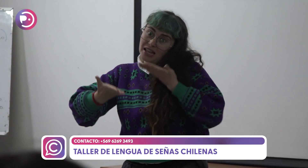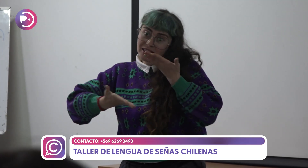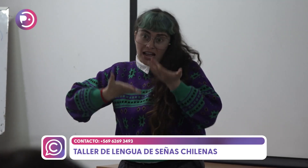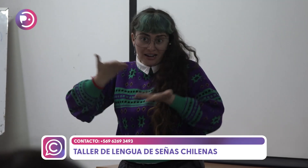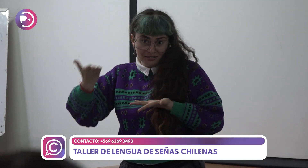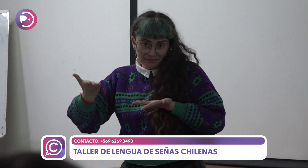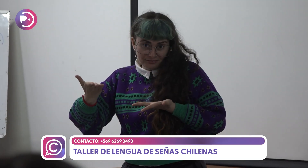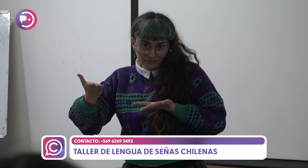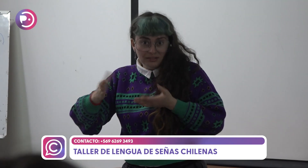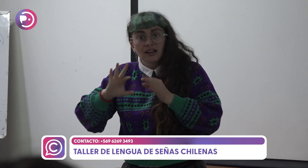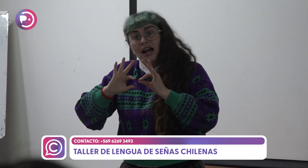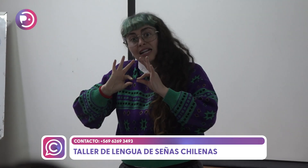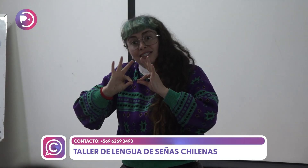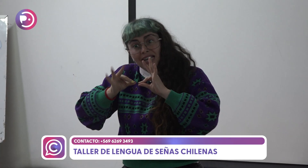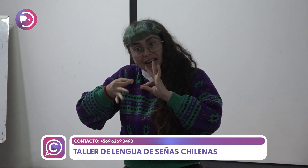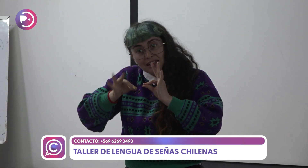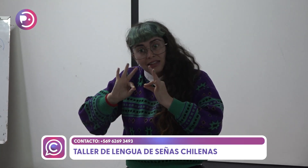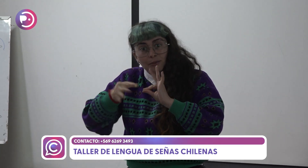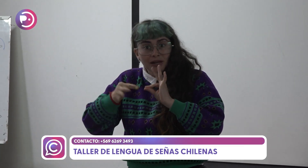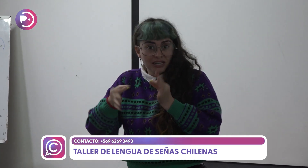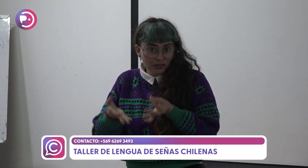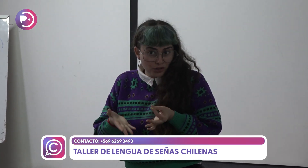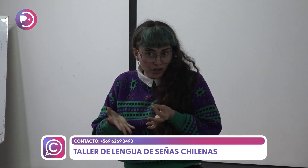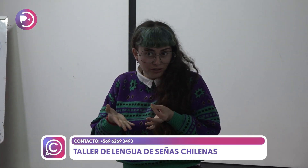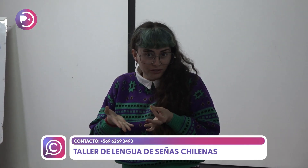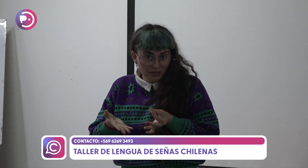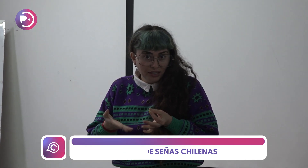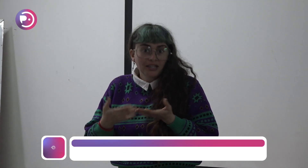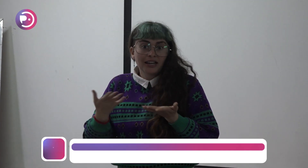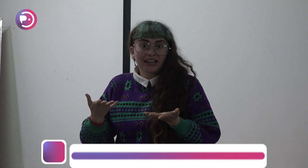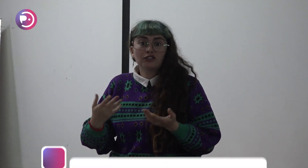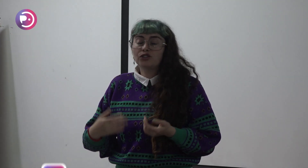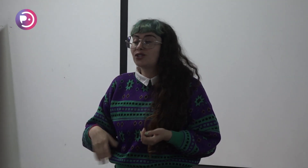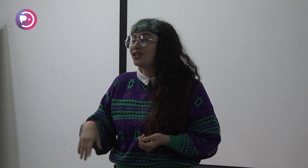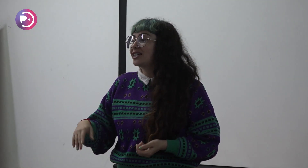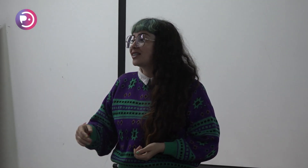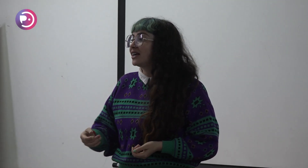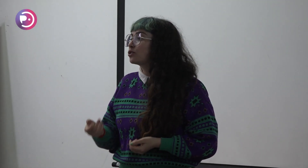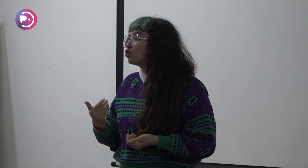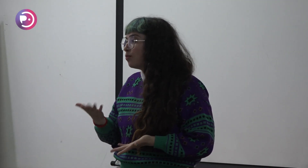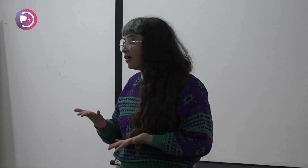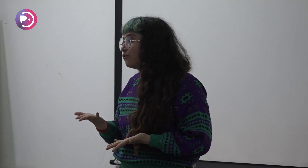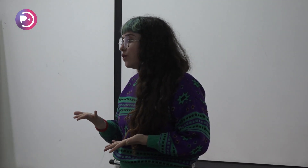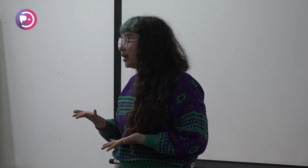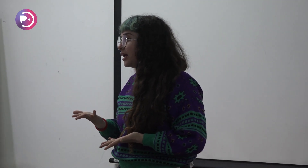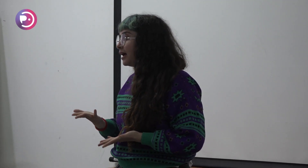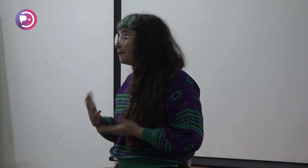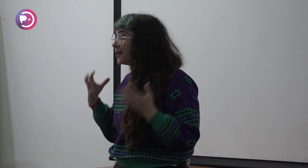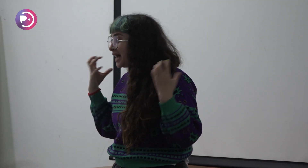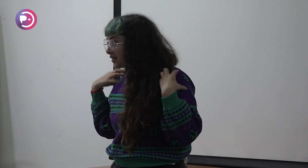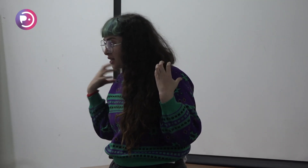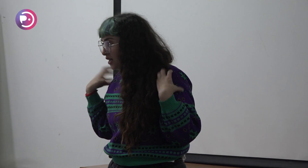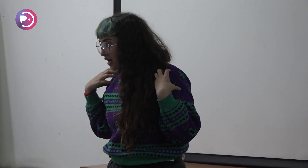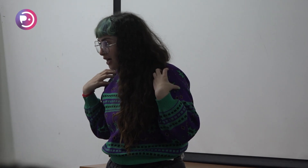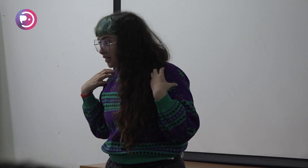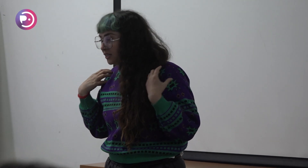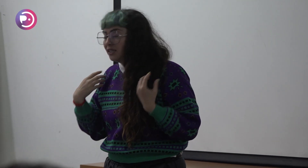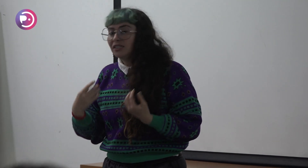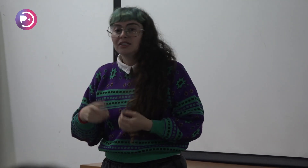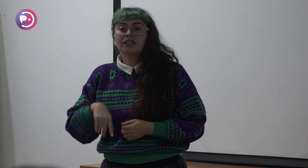o ser un punto de comunicación entre las alumnas y él, partimos de menos a más. En principio se inscribían como 10 personas,